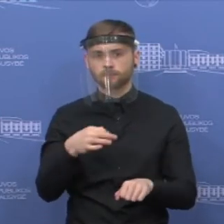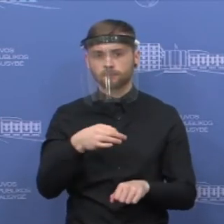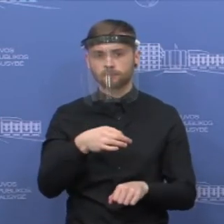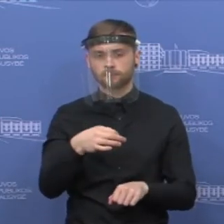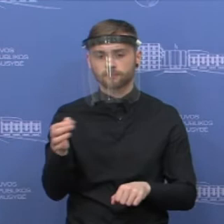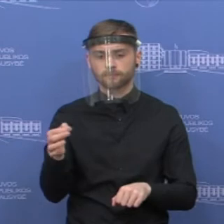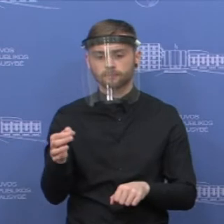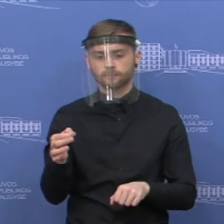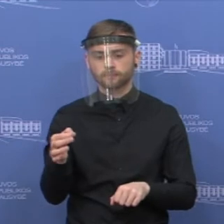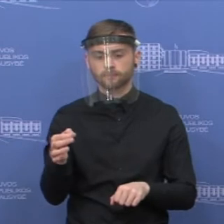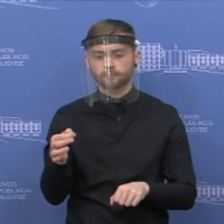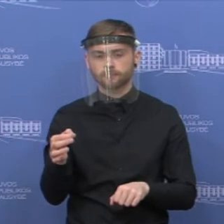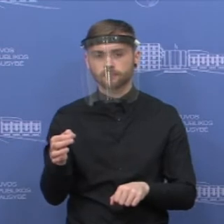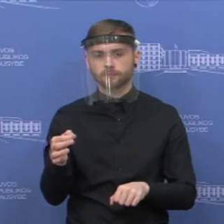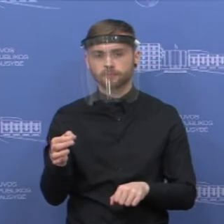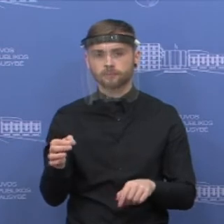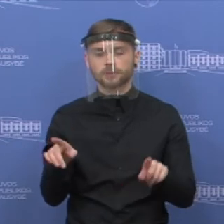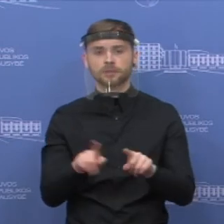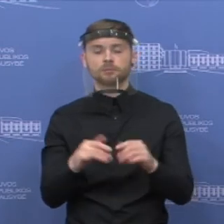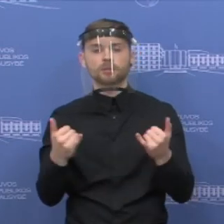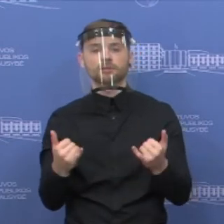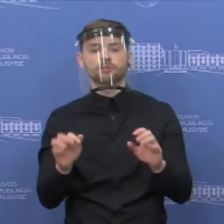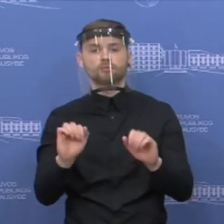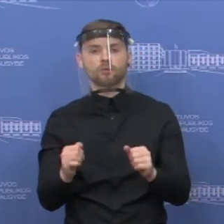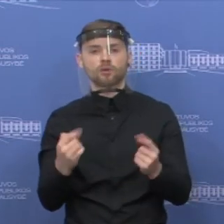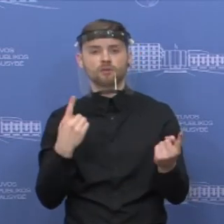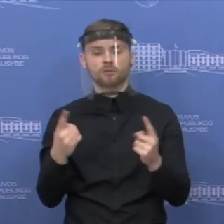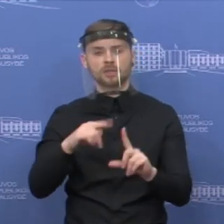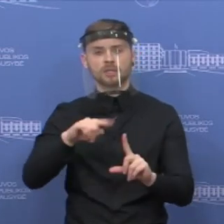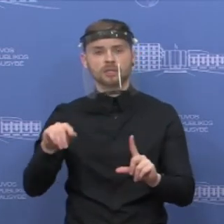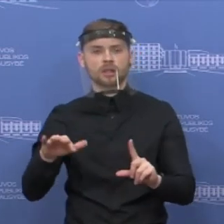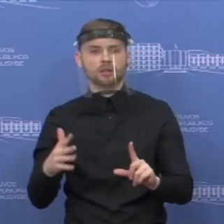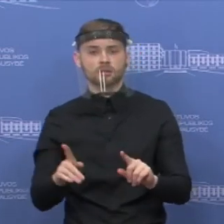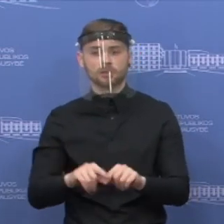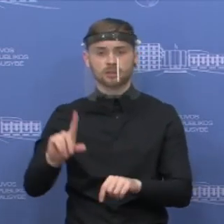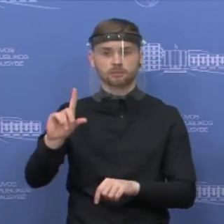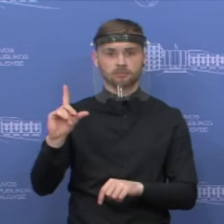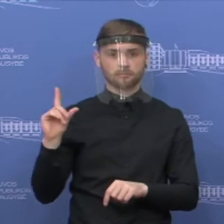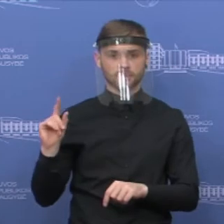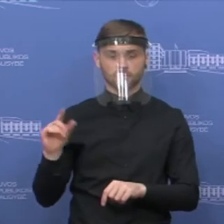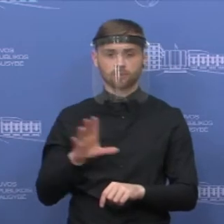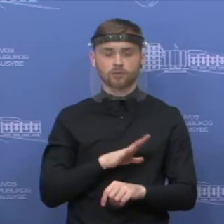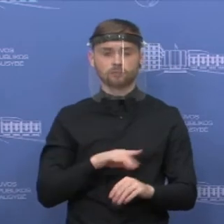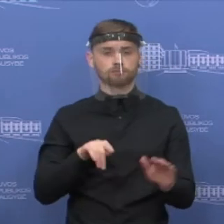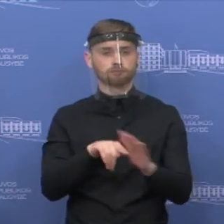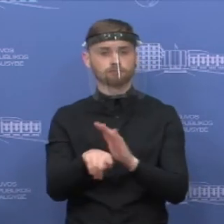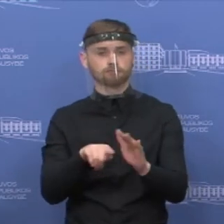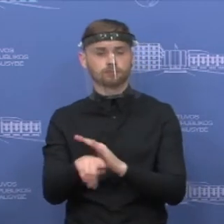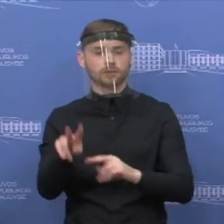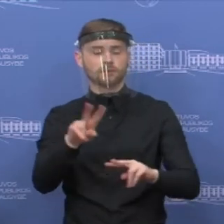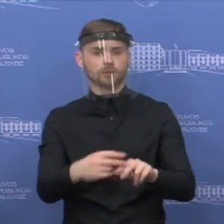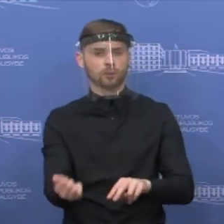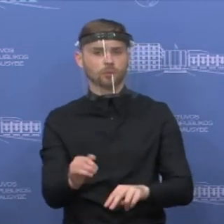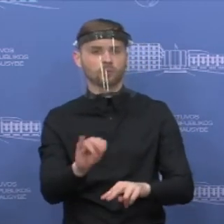neišaugo, ar jie padidėjo, galbūt gali tą vertinimą pateikti ir vėlgi per kur. Nuo pirmadienio išvyko daugiausiai per kuriuos postus,